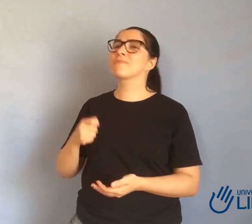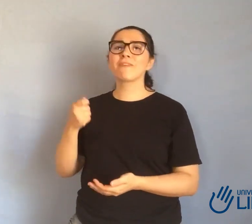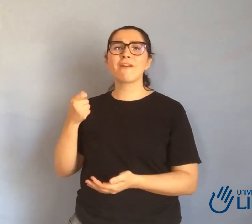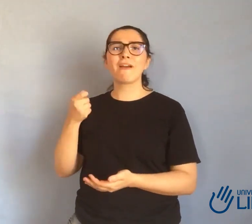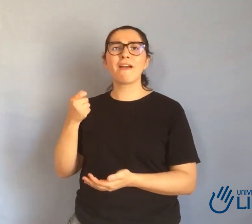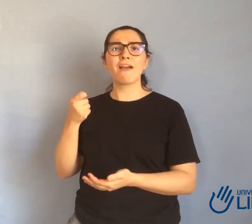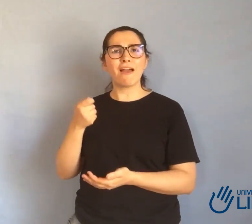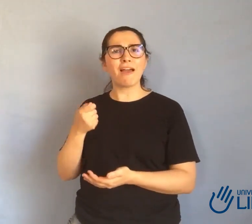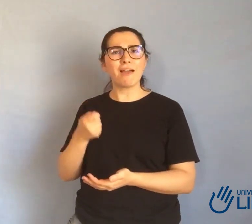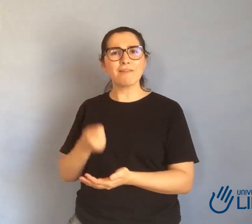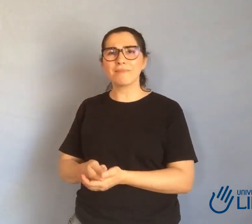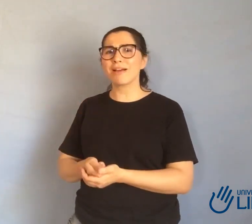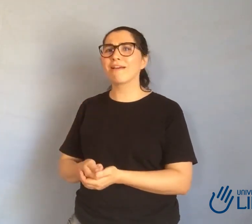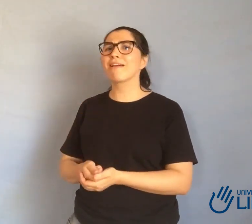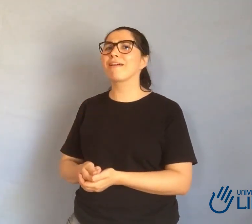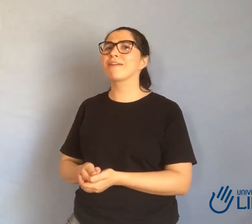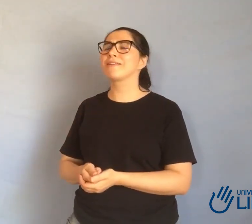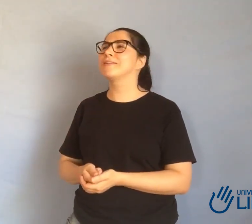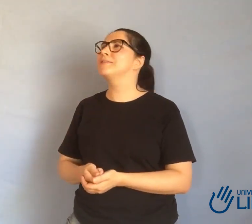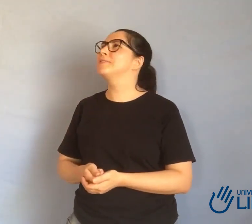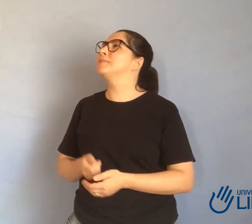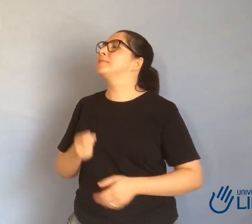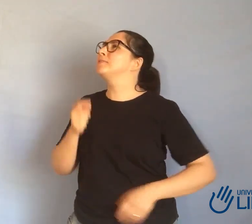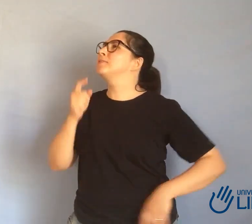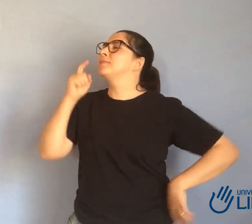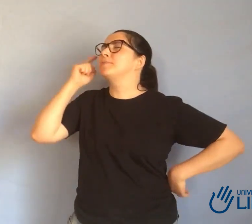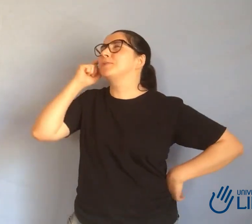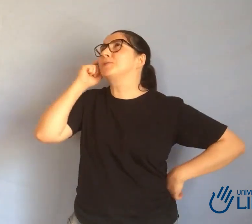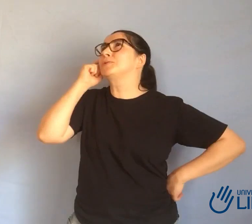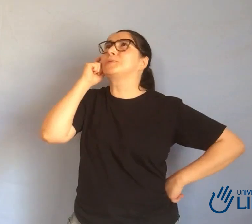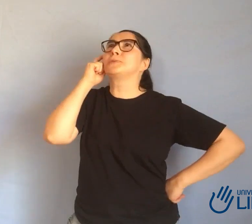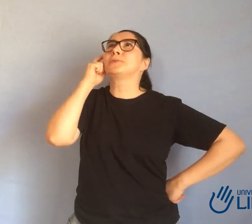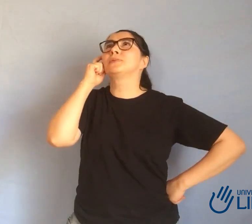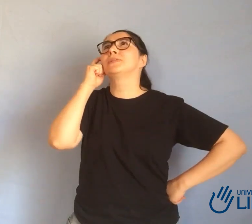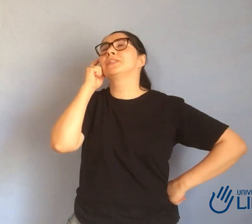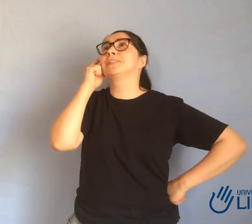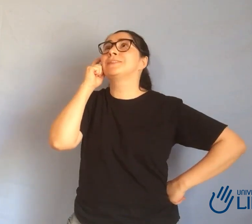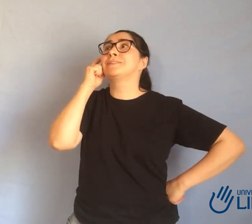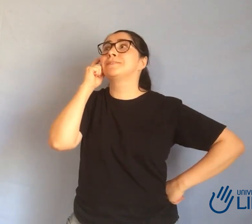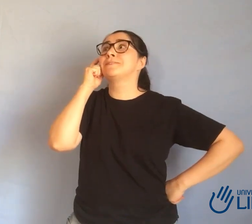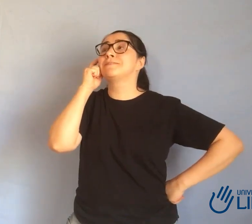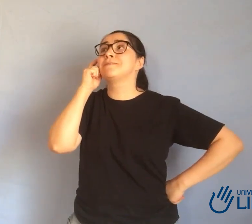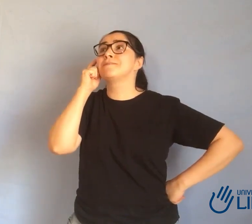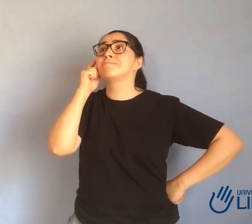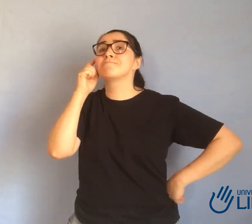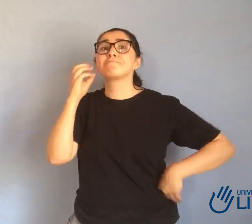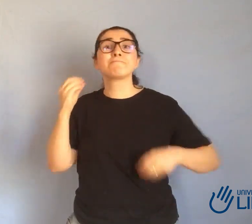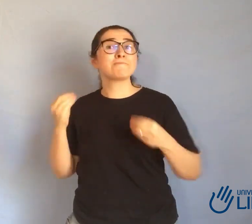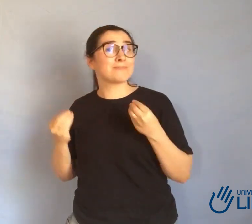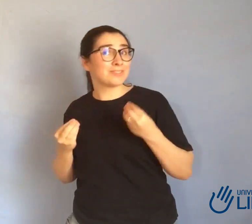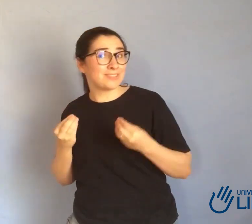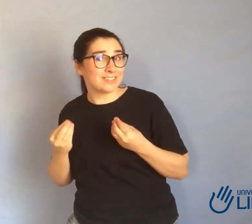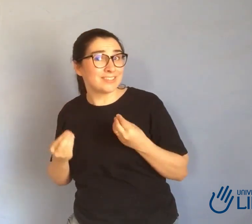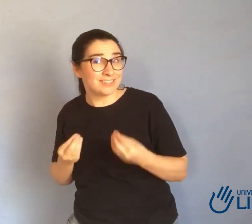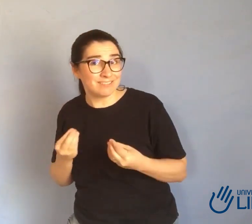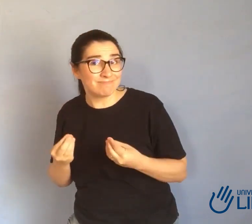professor Maitson Barreto, da Universidade da Libras, e ele ensinava a Libras de forma prática. E eu